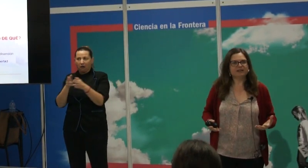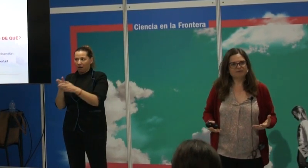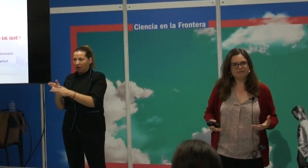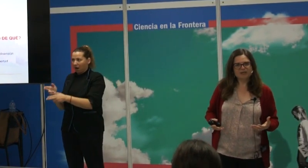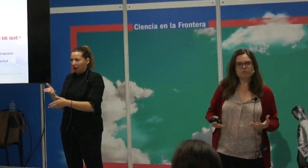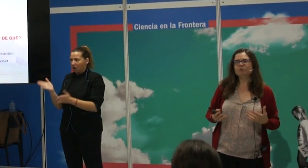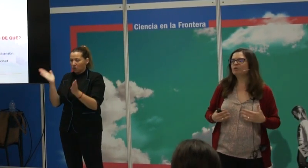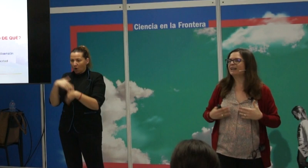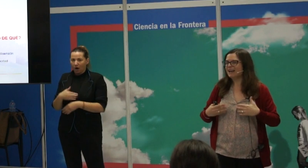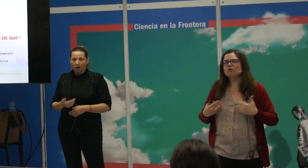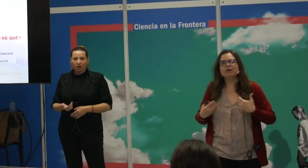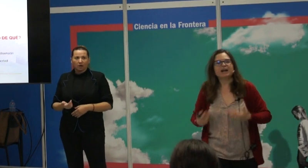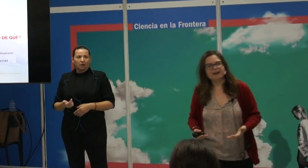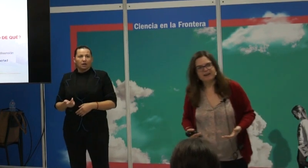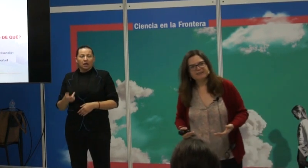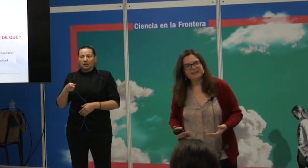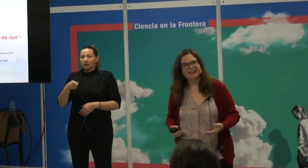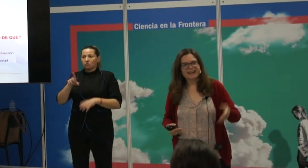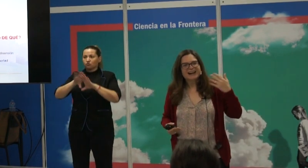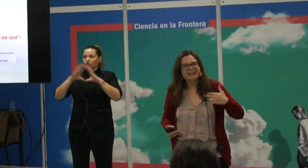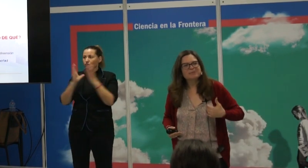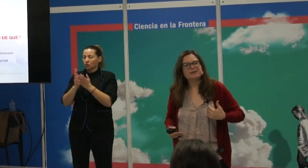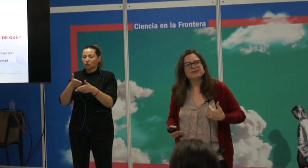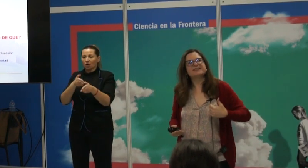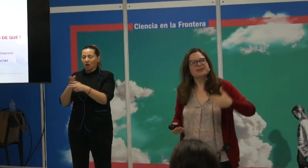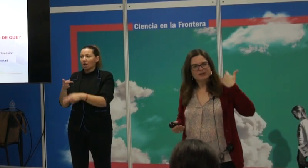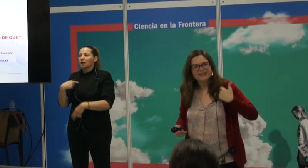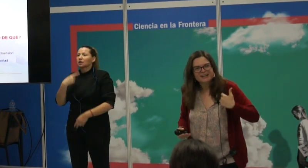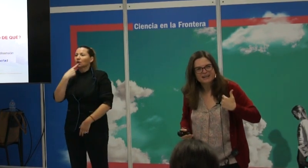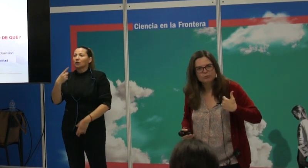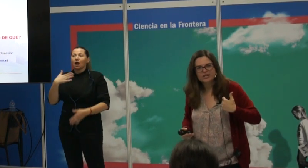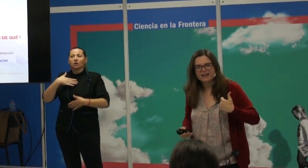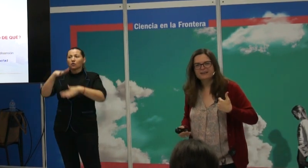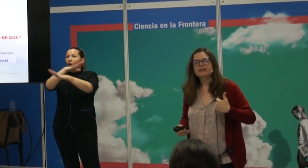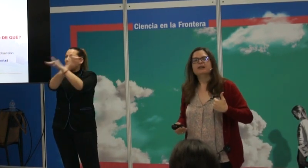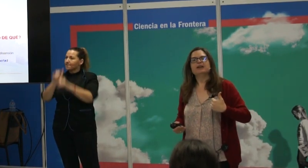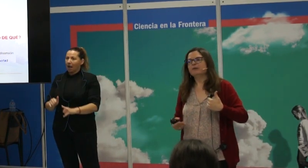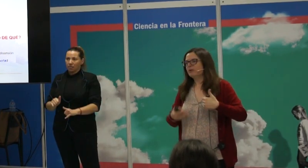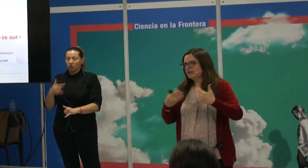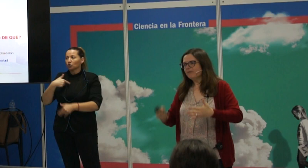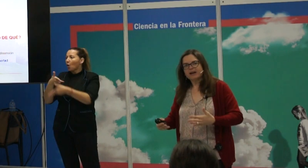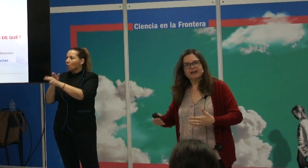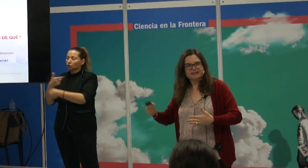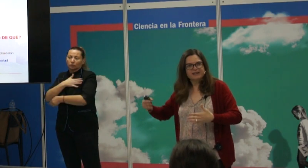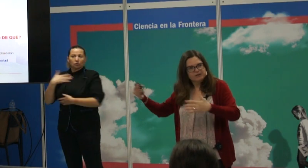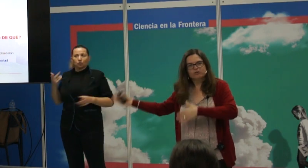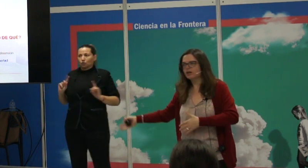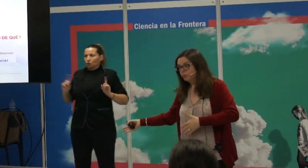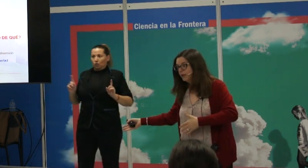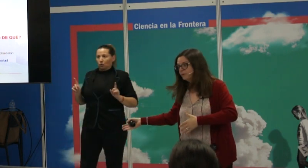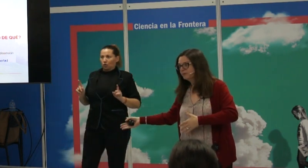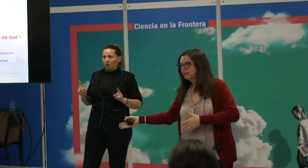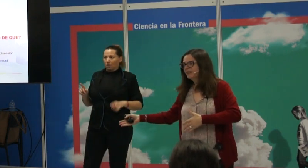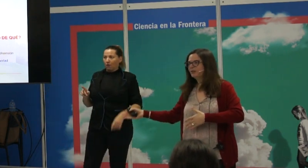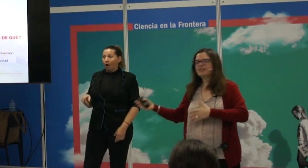pacifista. En un mundo en el que hay una guerra, el declararte pacifista y no querer ir a luchar puede llevar a que seas incluso